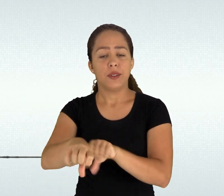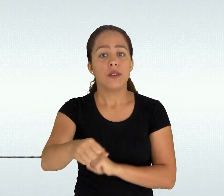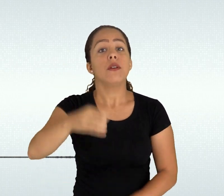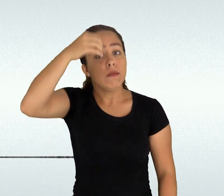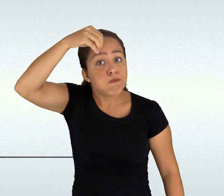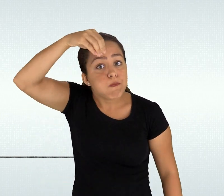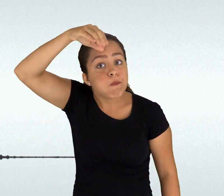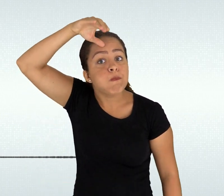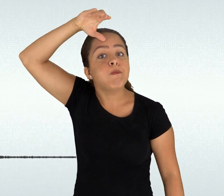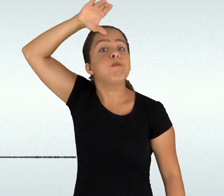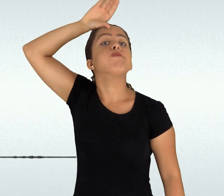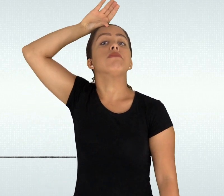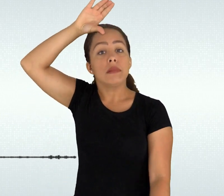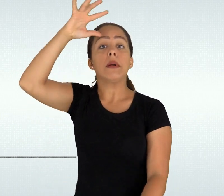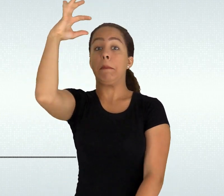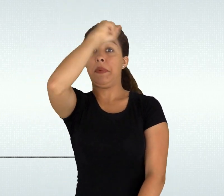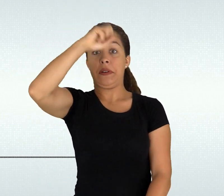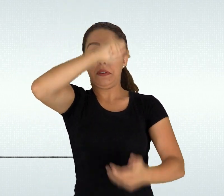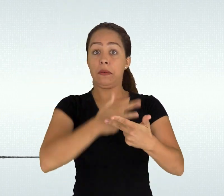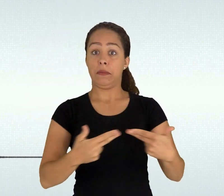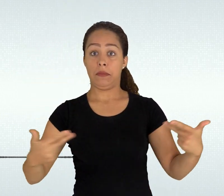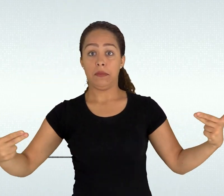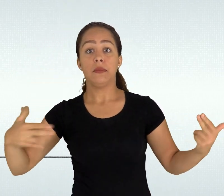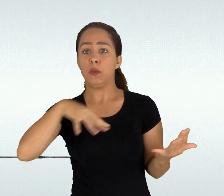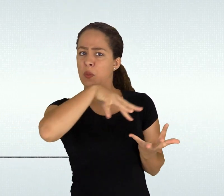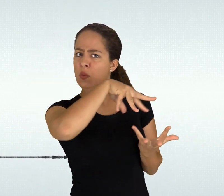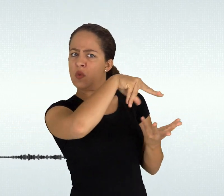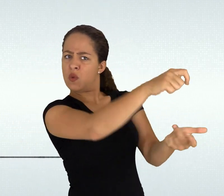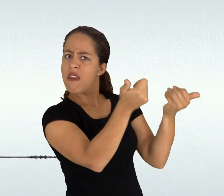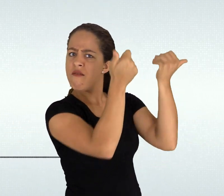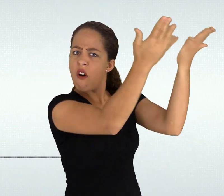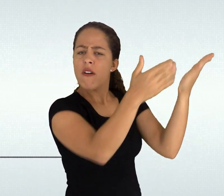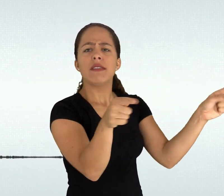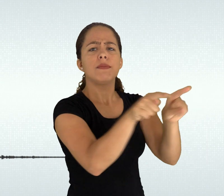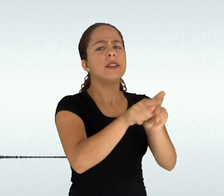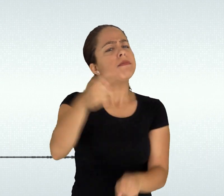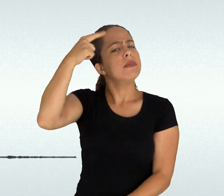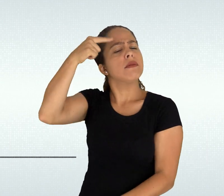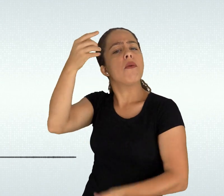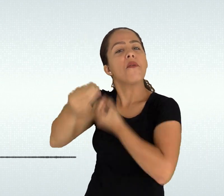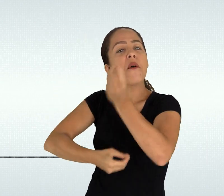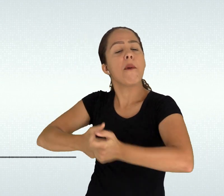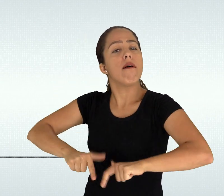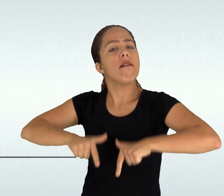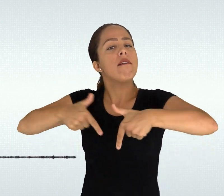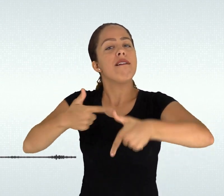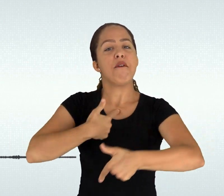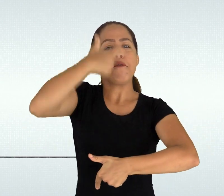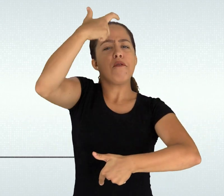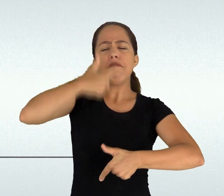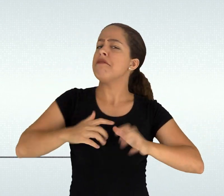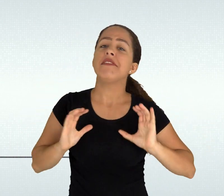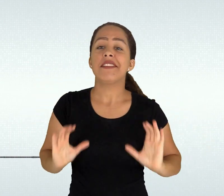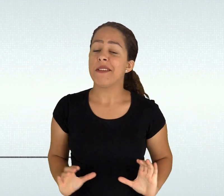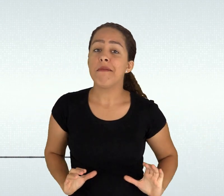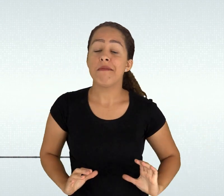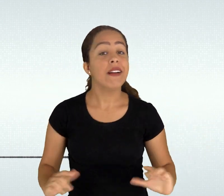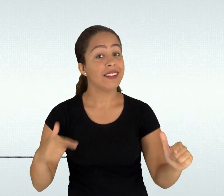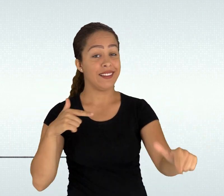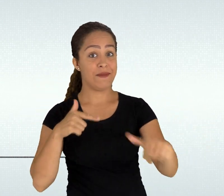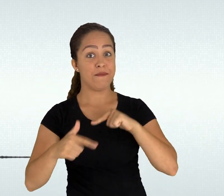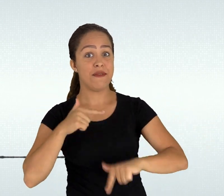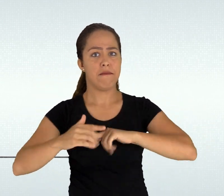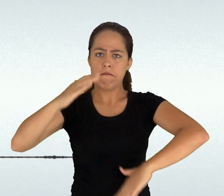limita a preparação para o mercado de trabalho mas garante ao profissional egresso o direito a uma